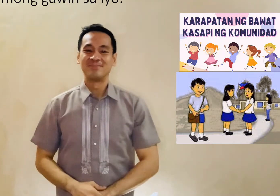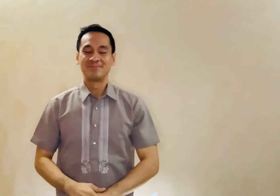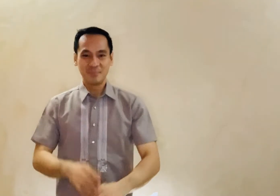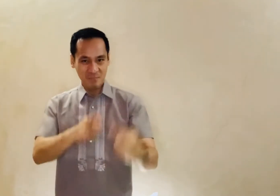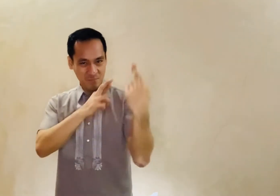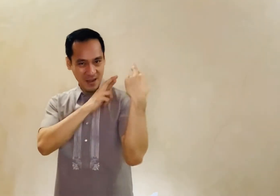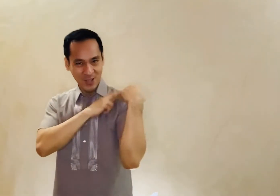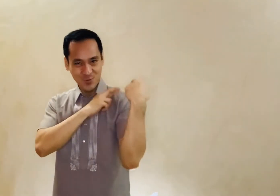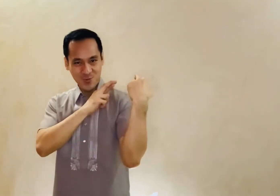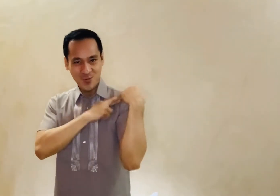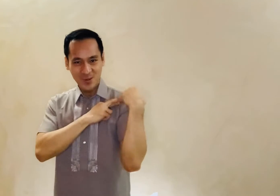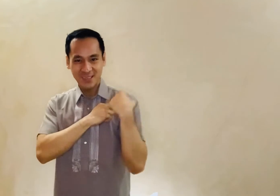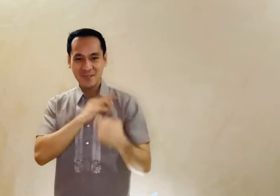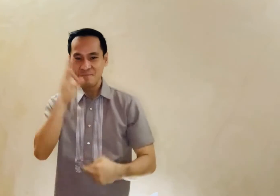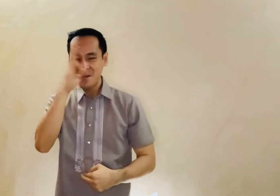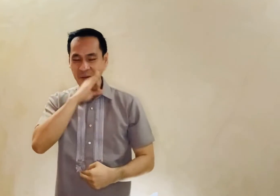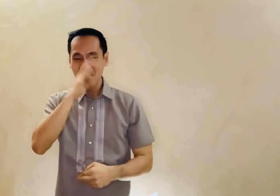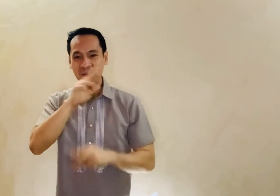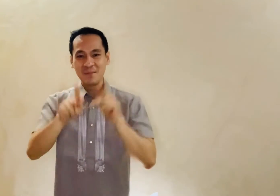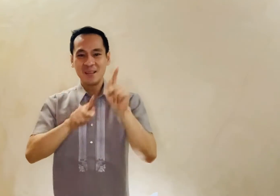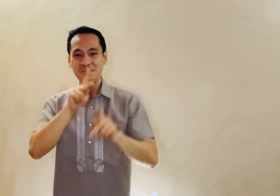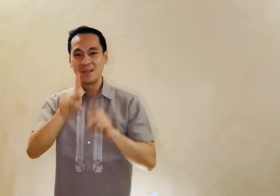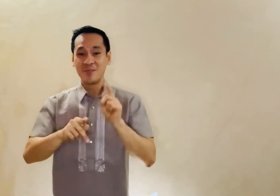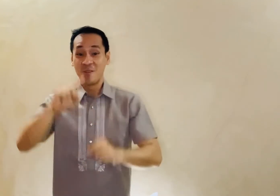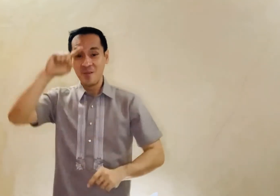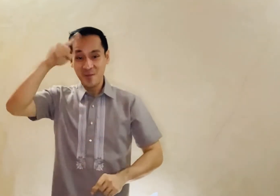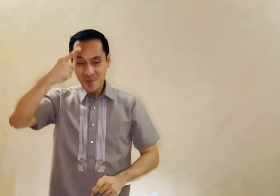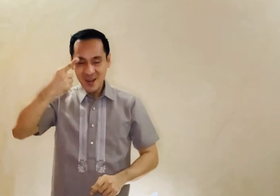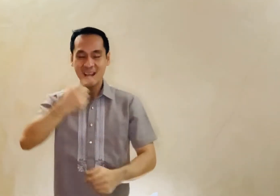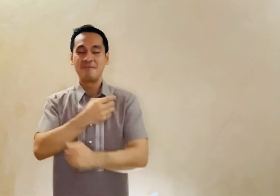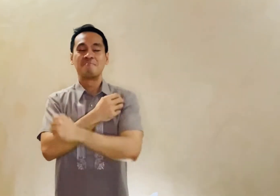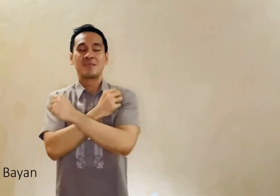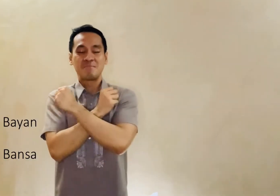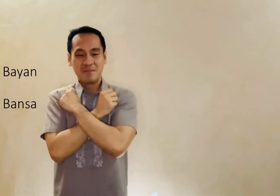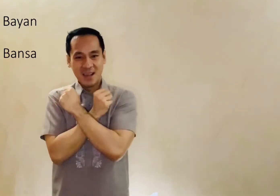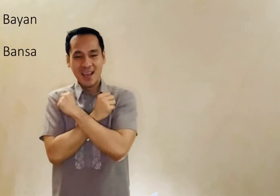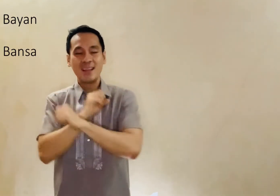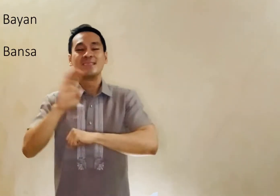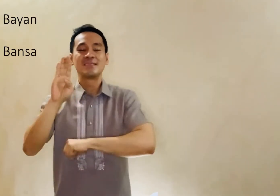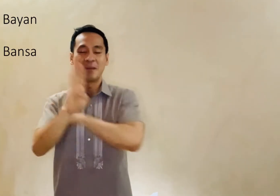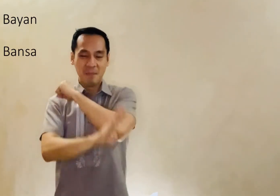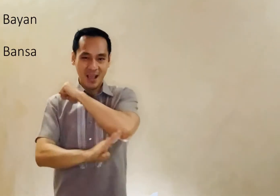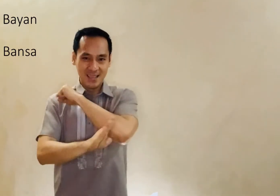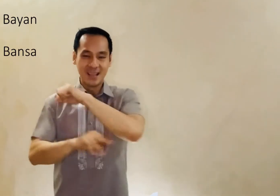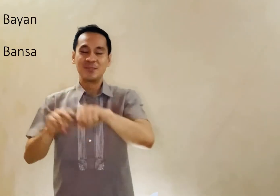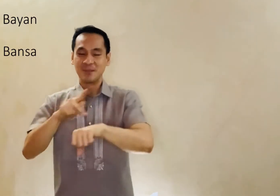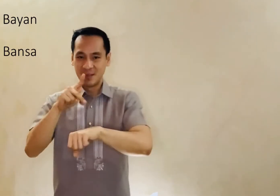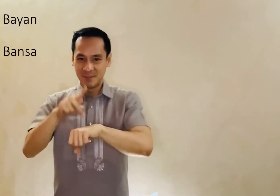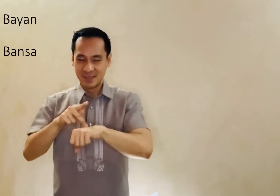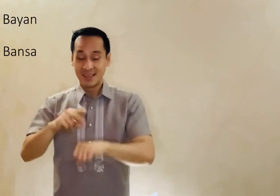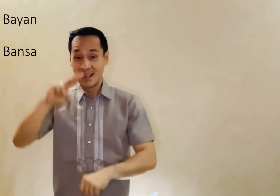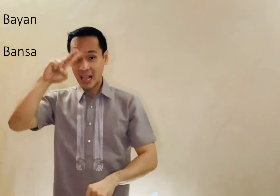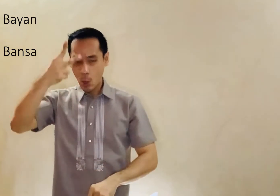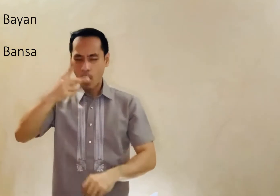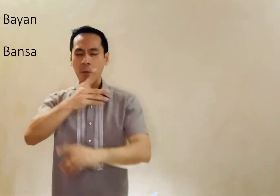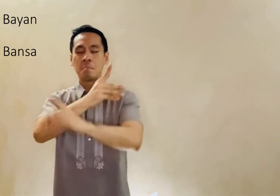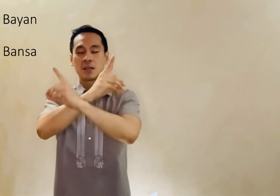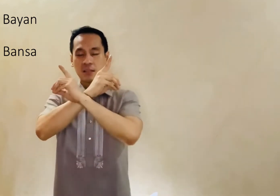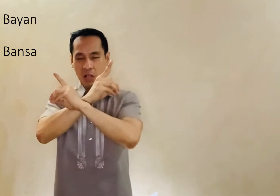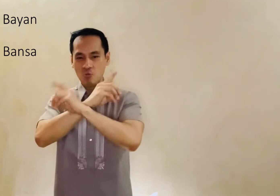Mga tungkulin ng mamamayang Pilipino Una, pagmamahal sa bayan Lawa, pagtatanggol sa